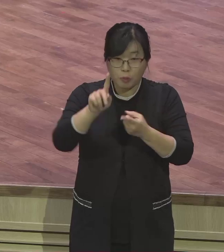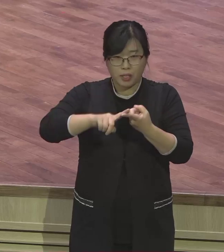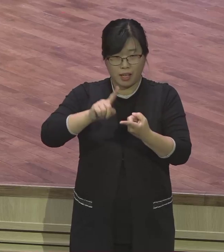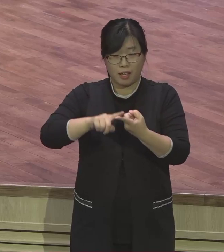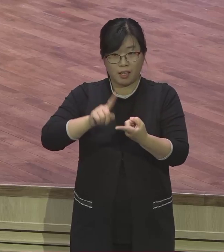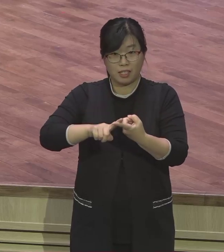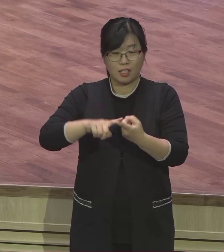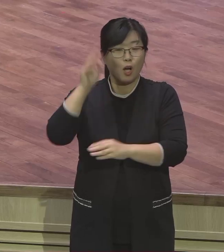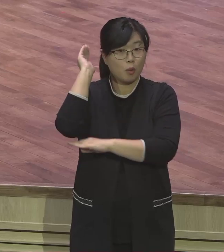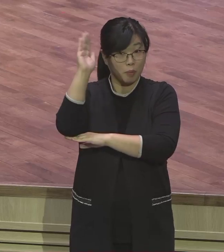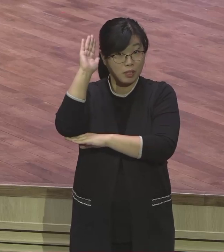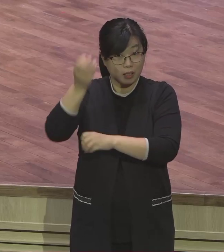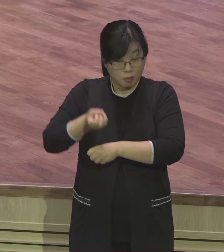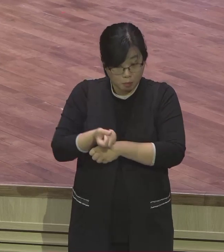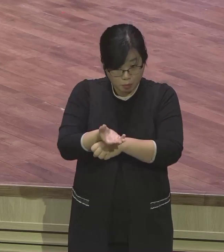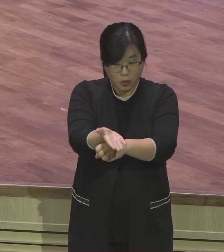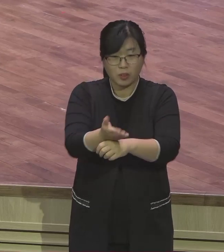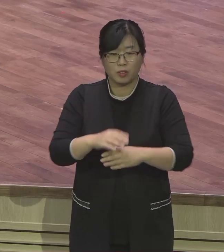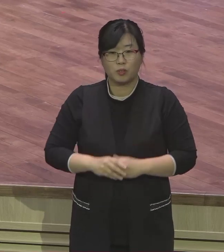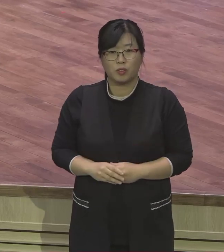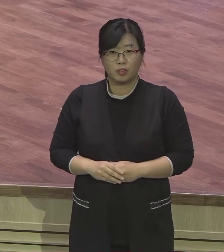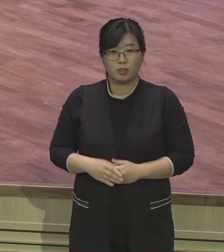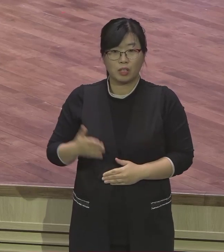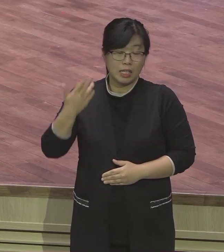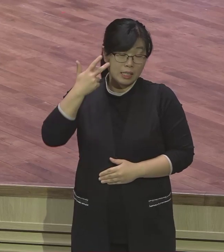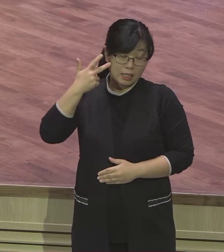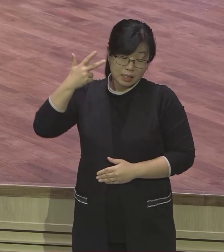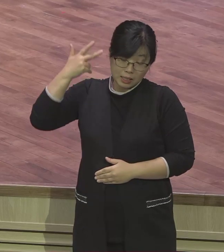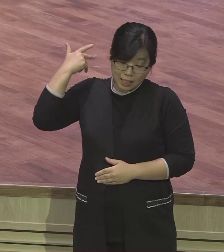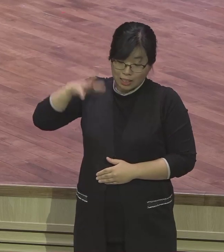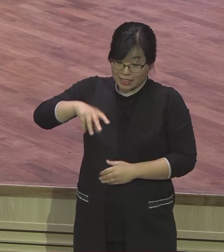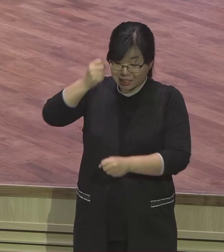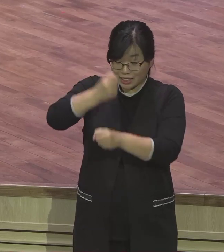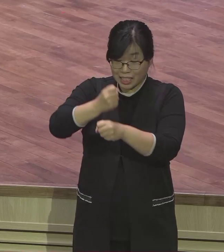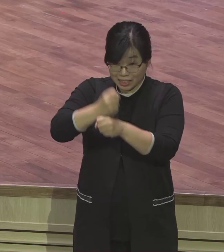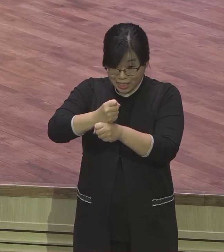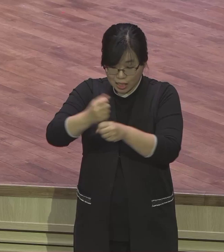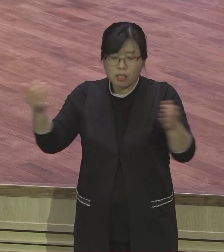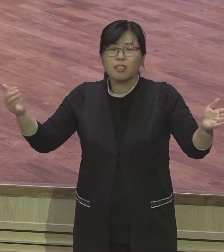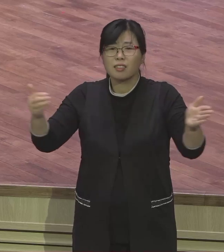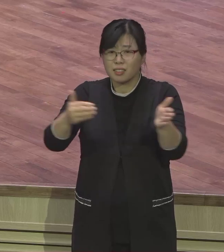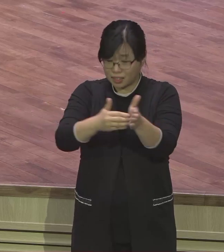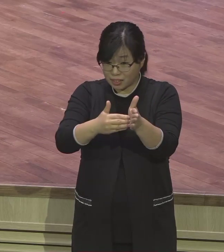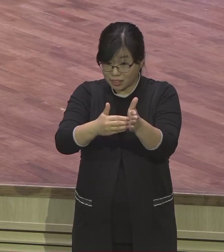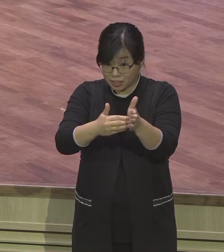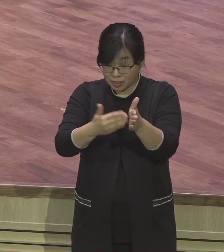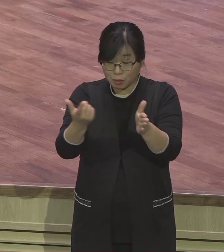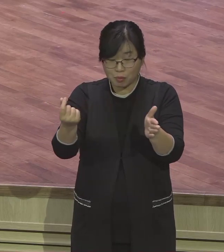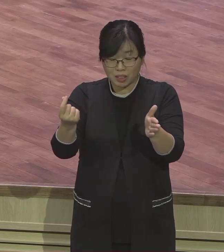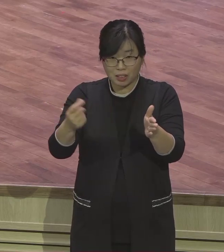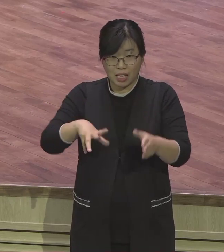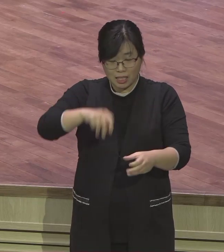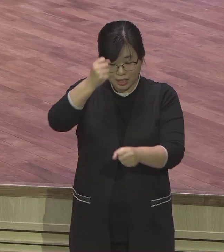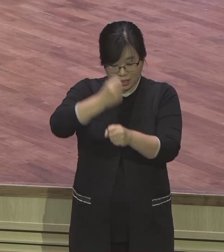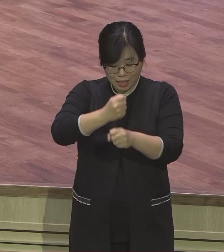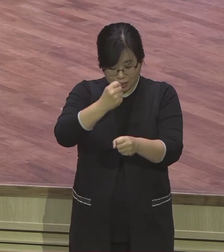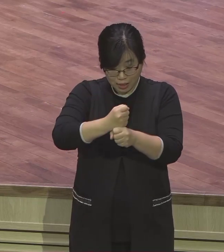장세기의 말씀을 살펴보았습니다. 장세기는 내 사건과 내 인물 그렇게